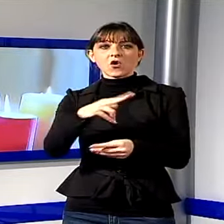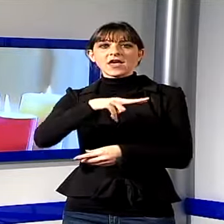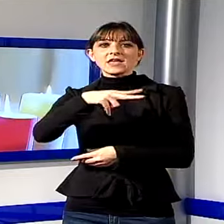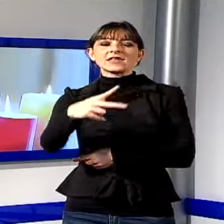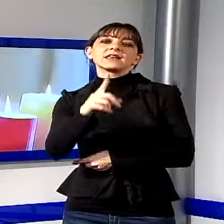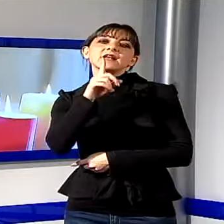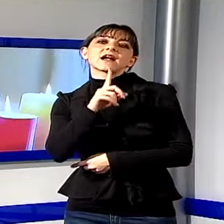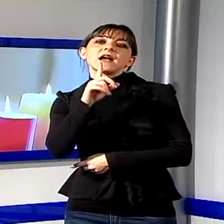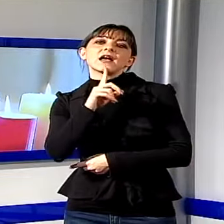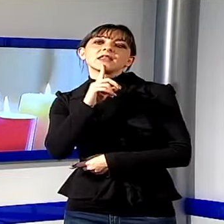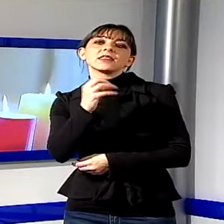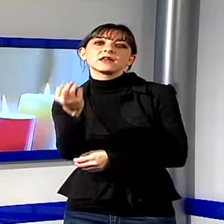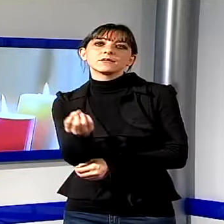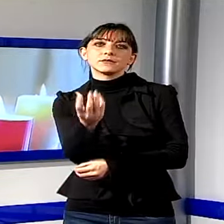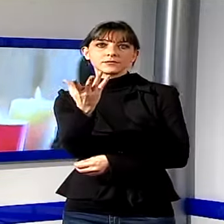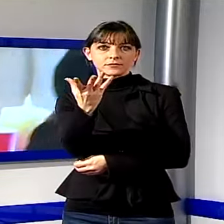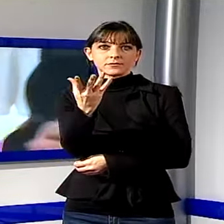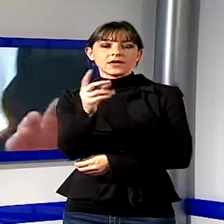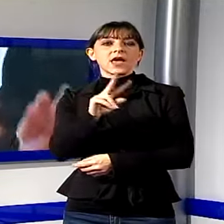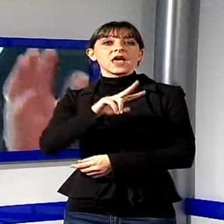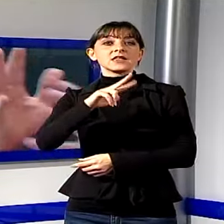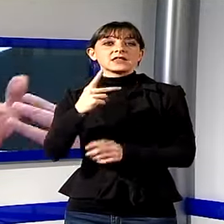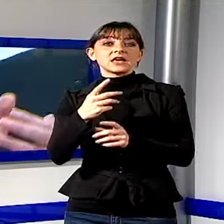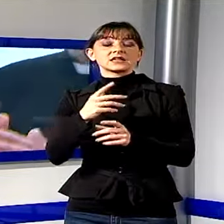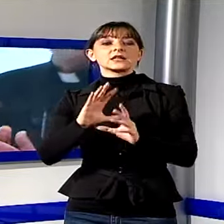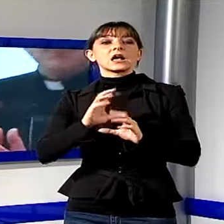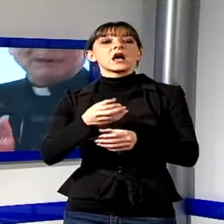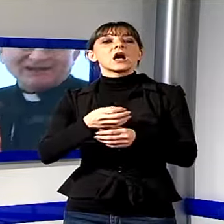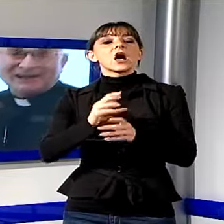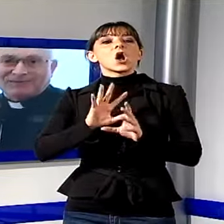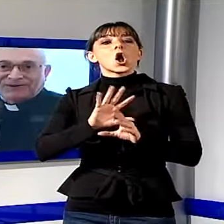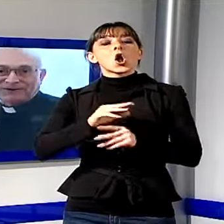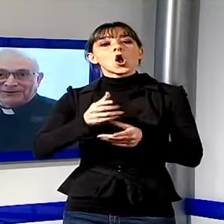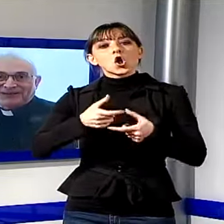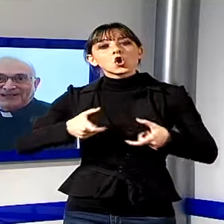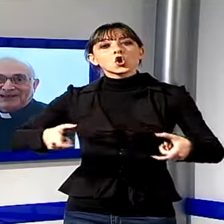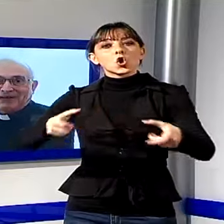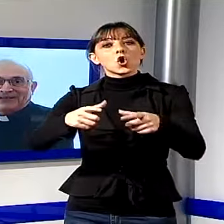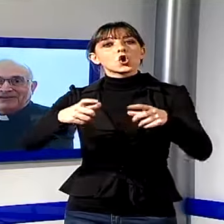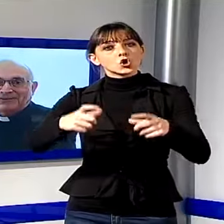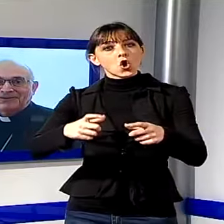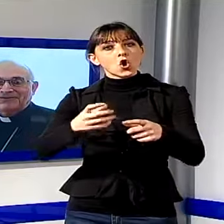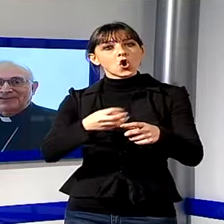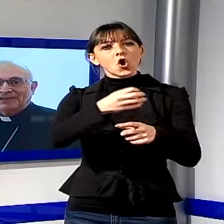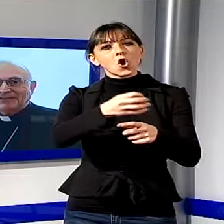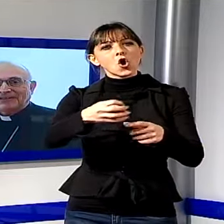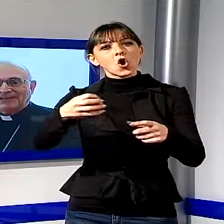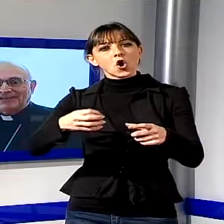terzo cero della corona d'avvento per dirci che ormai la prossima domenica, la quarta, poi celebriamo il Natale.